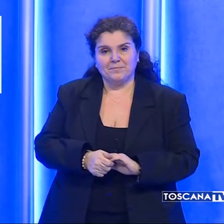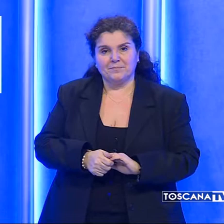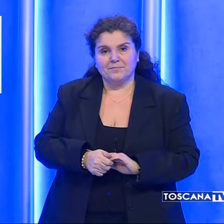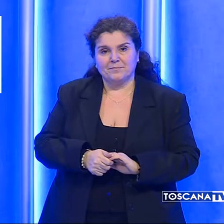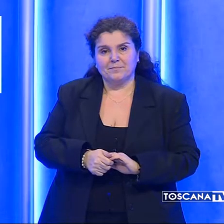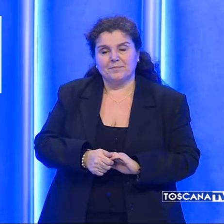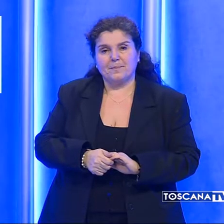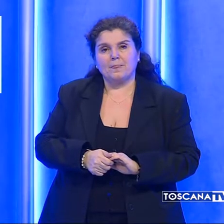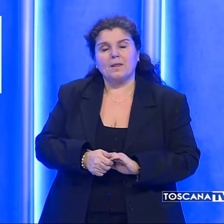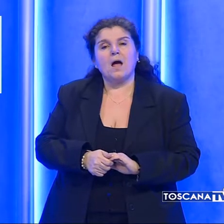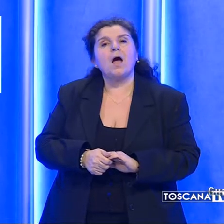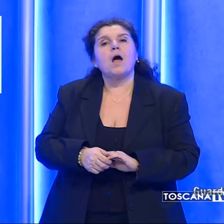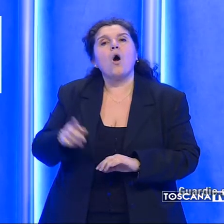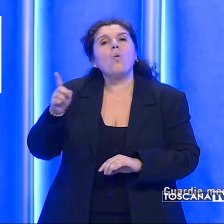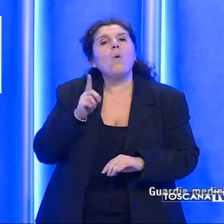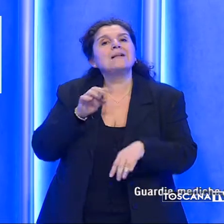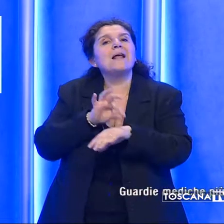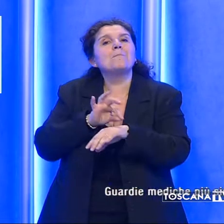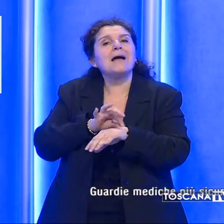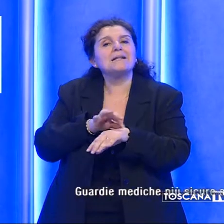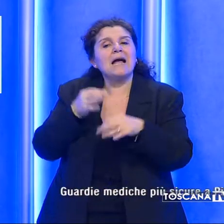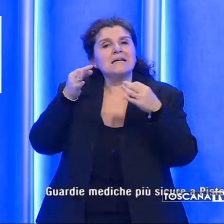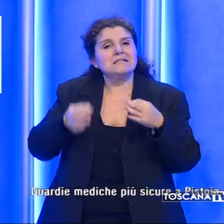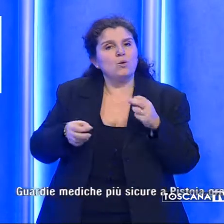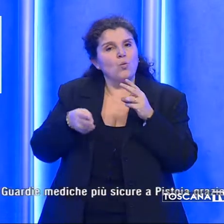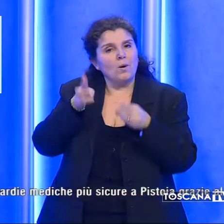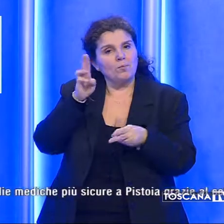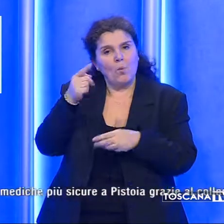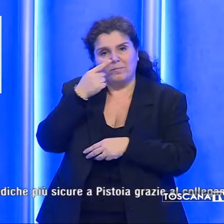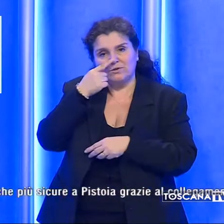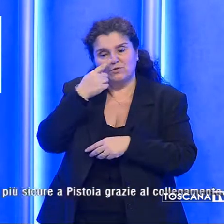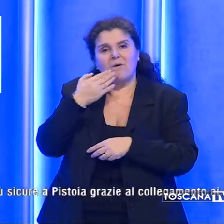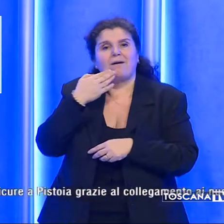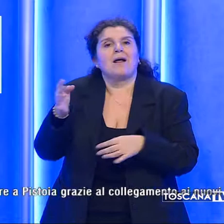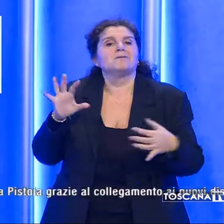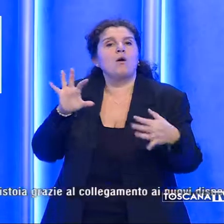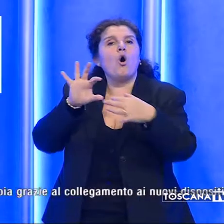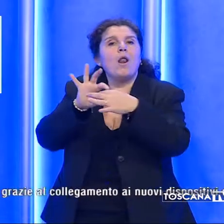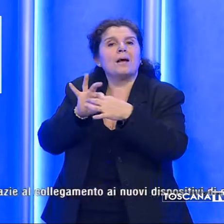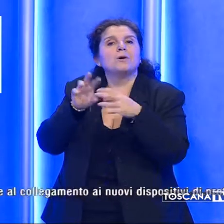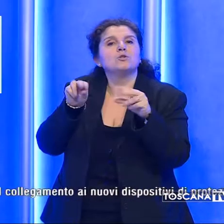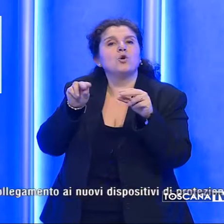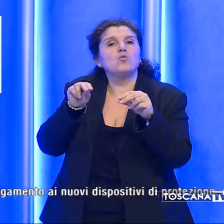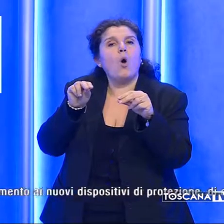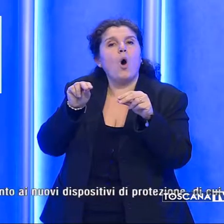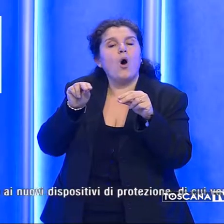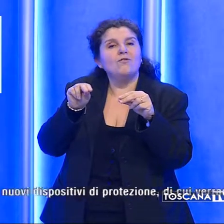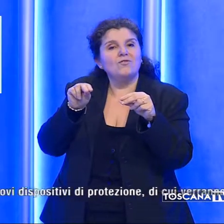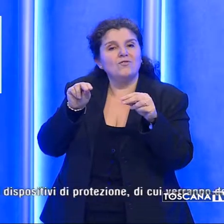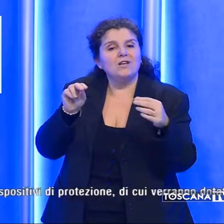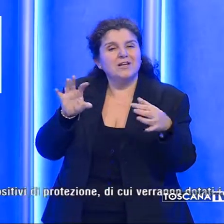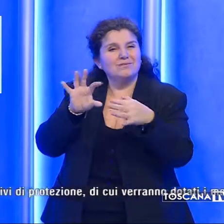Guardie mediche più sicure a Pistoia grazie al collegamento ai nuovi dispositivi di